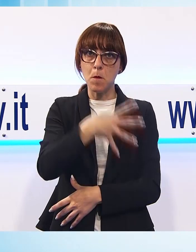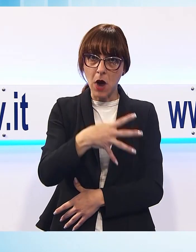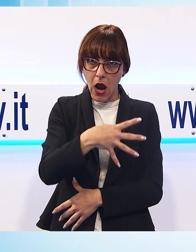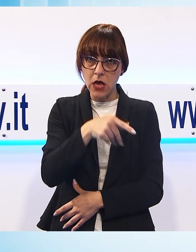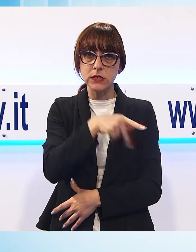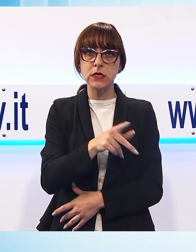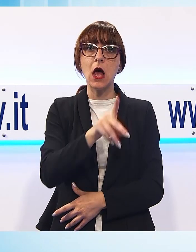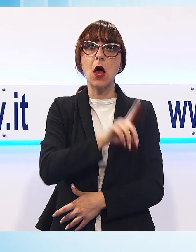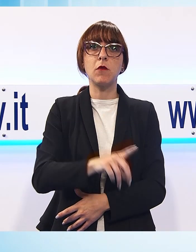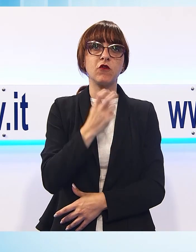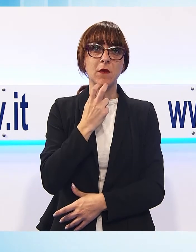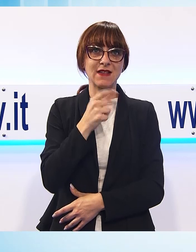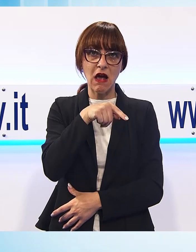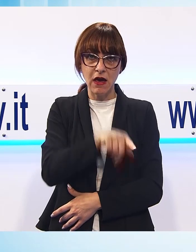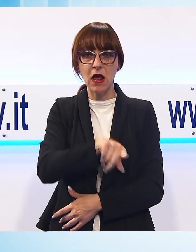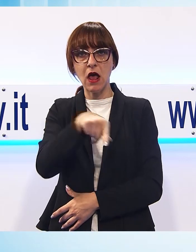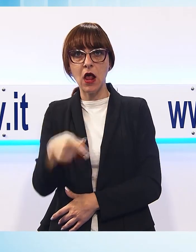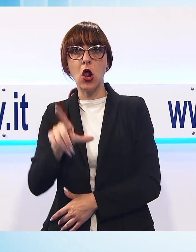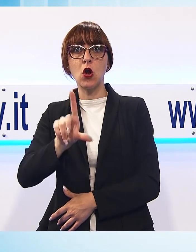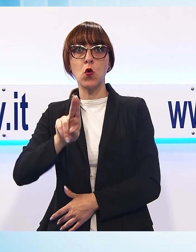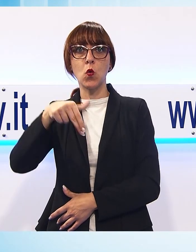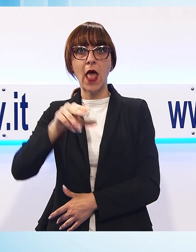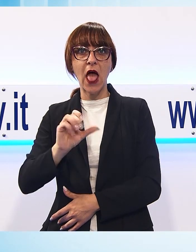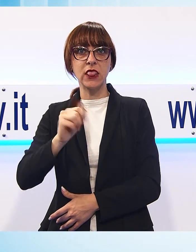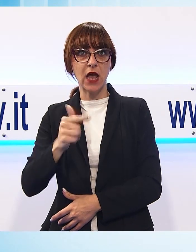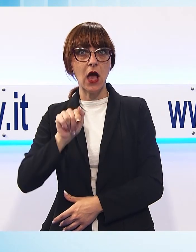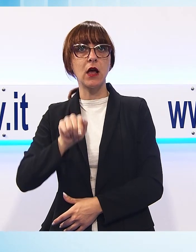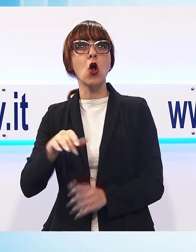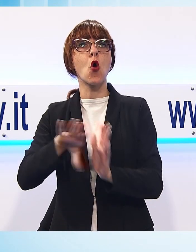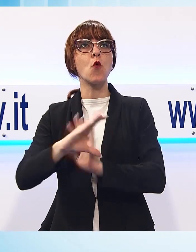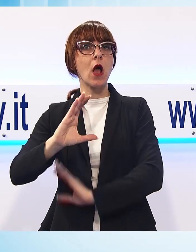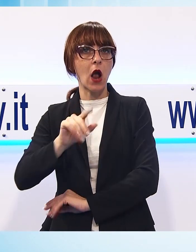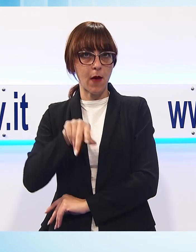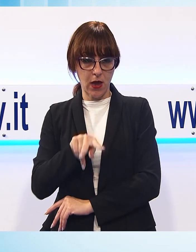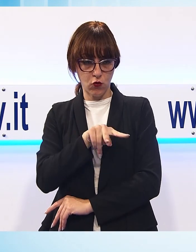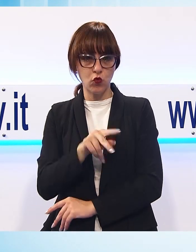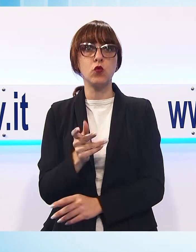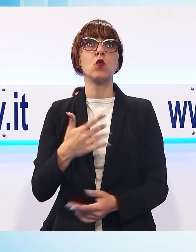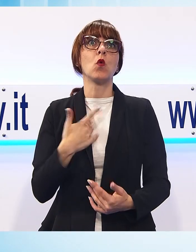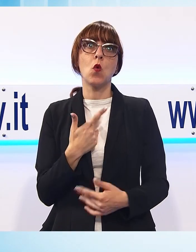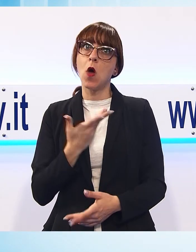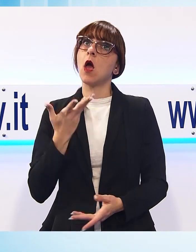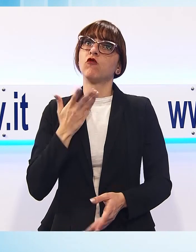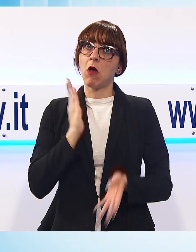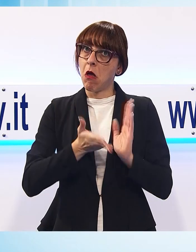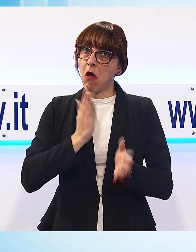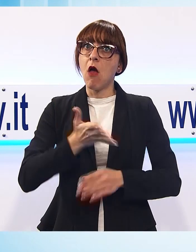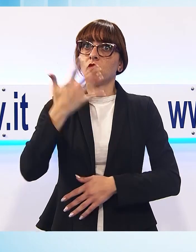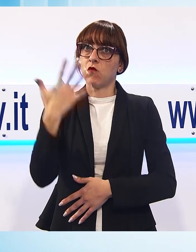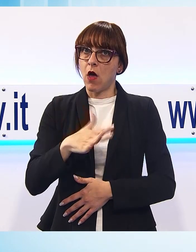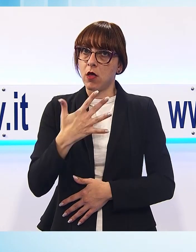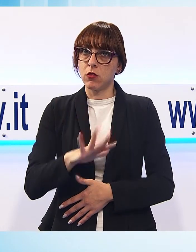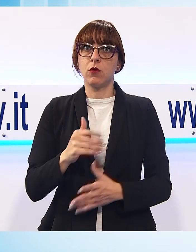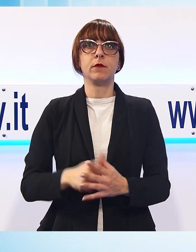in provincia di Massa Carrara, e allunata nel comune di Capannuri. Due colpi particolarmente violenti. Sentiamo il servizio di Luigi